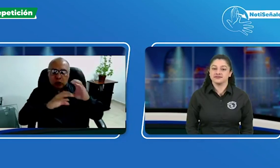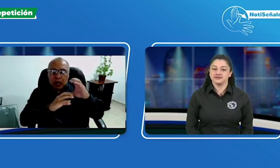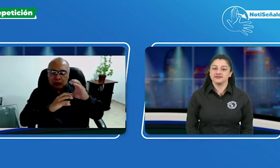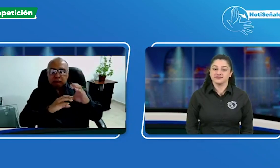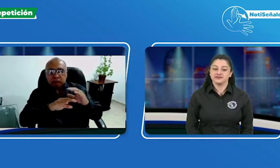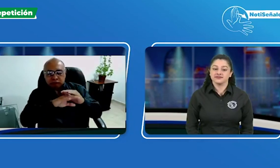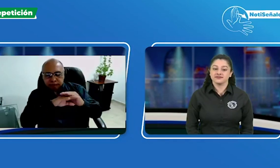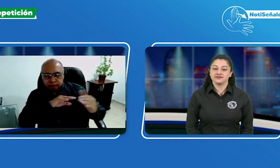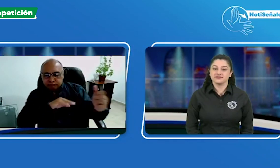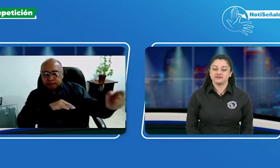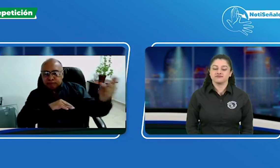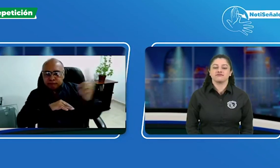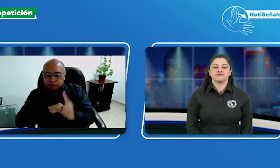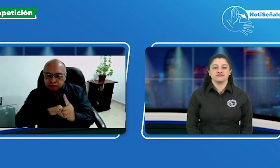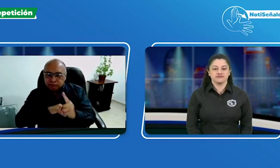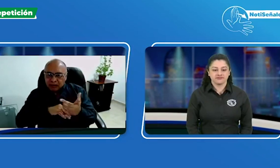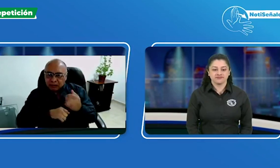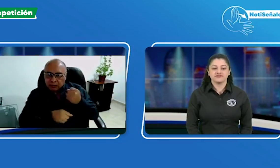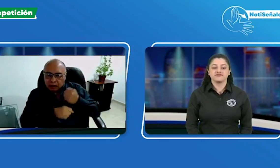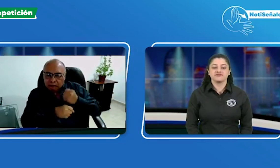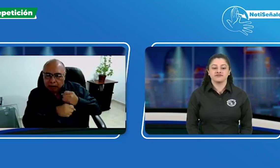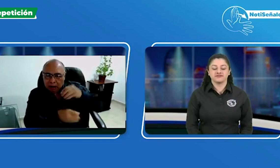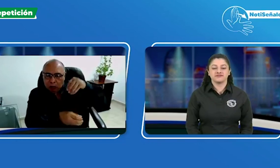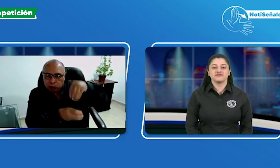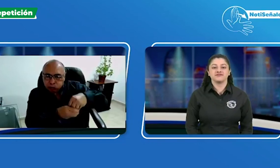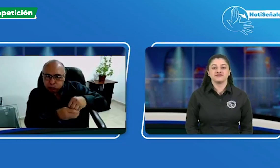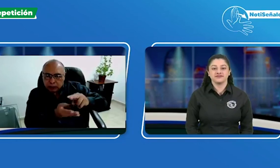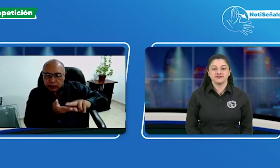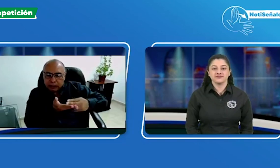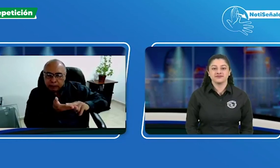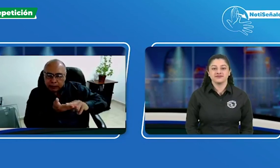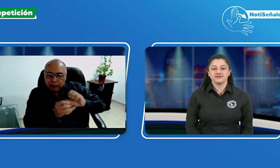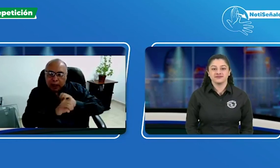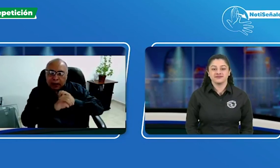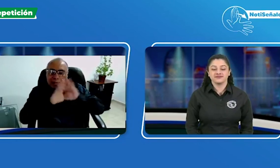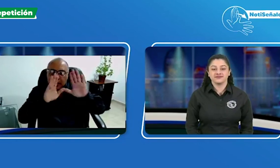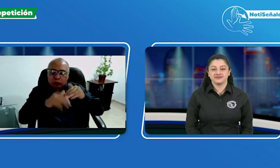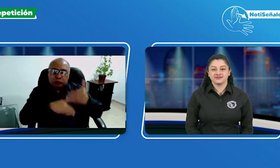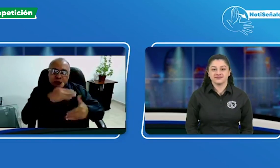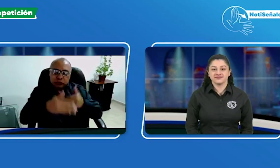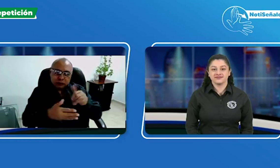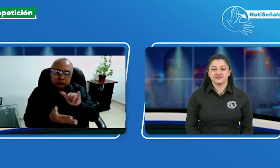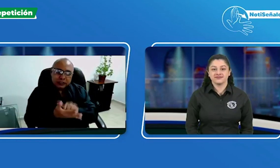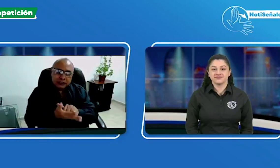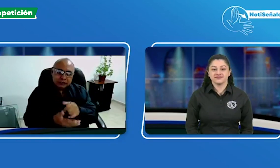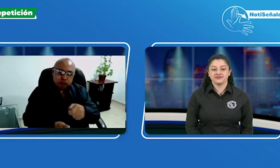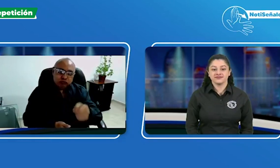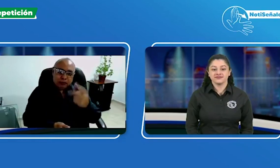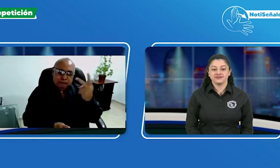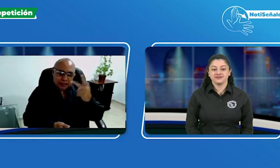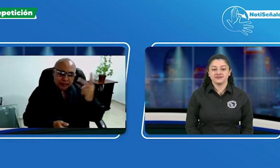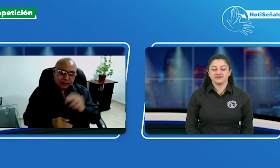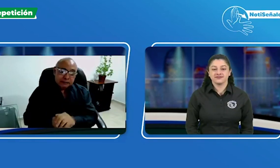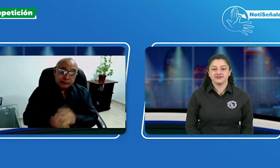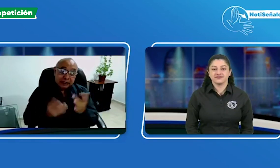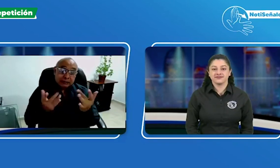hay una gran confusión ahí. Así que hemos invitado a una persona de la Gobernación del Cauca que estará allí y nos aclarará el rol del